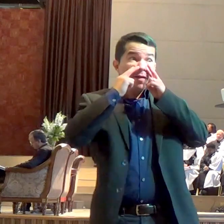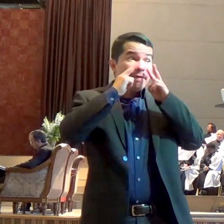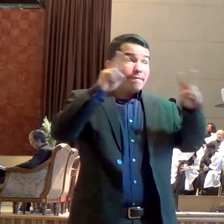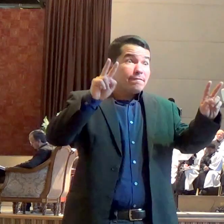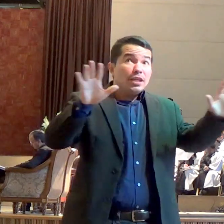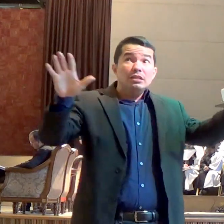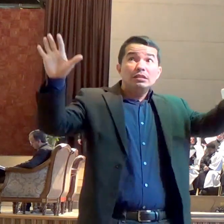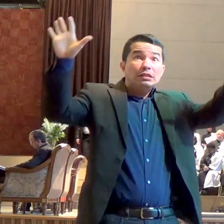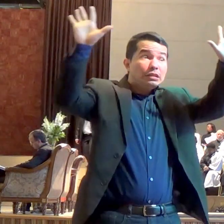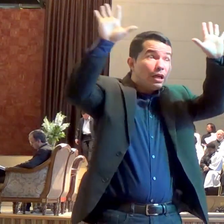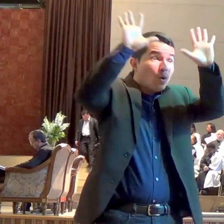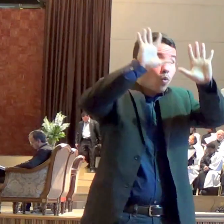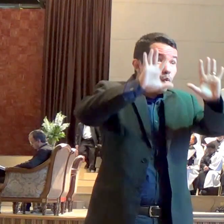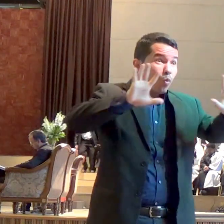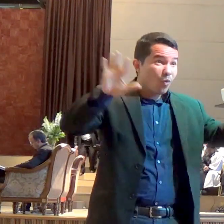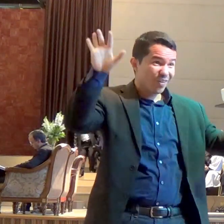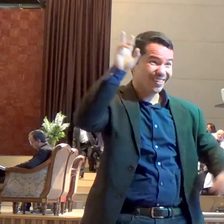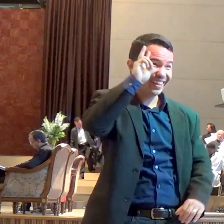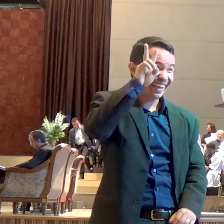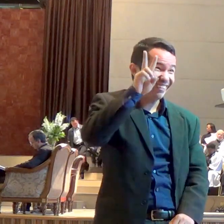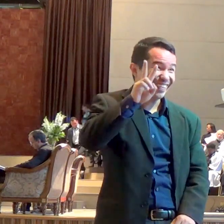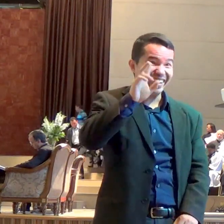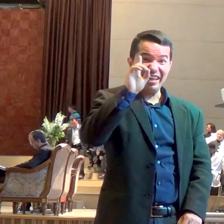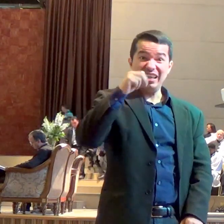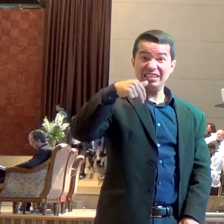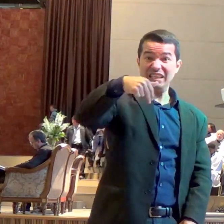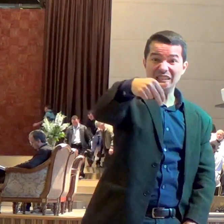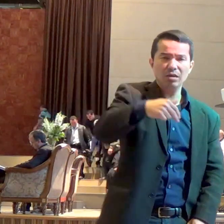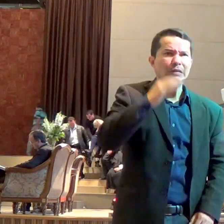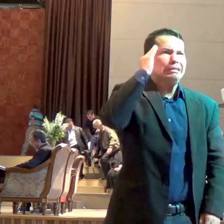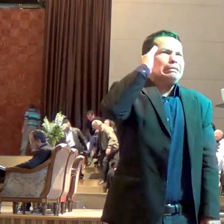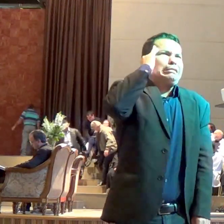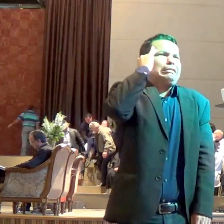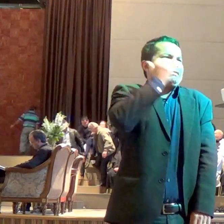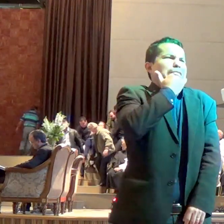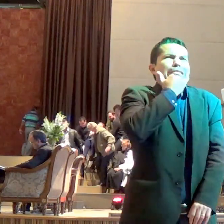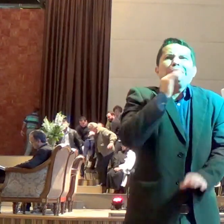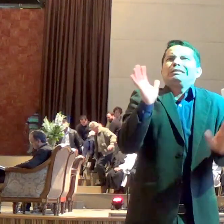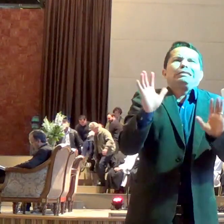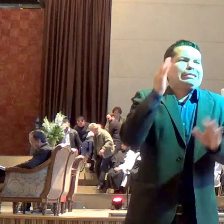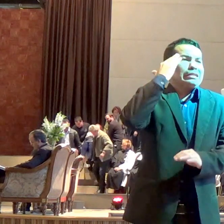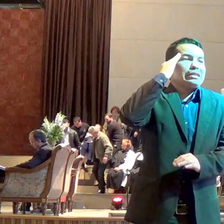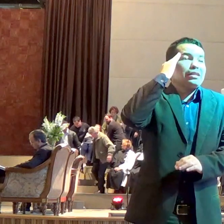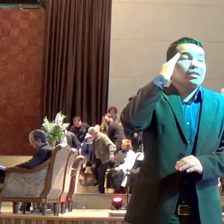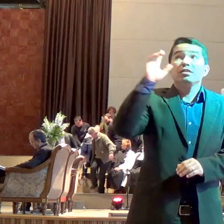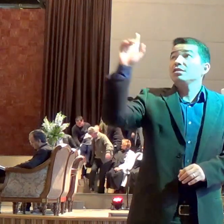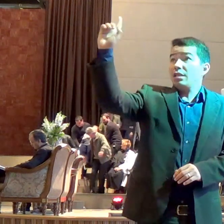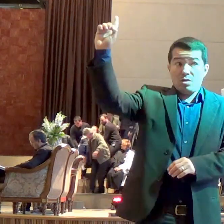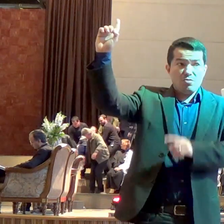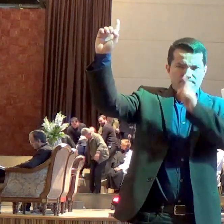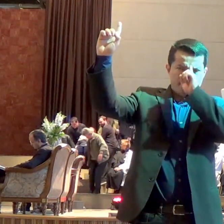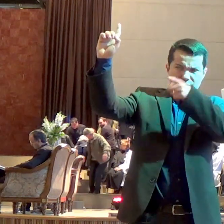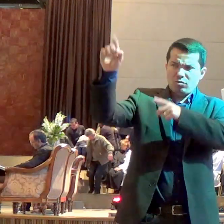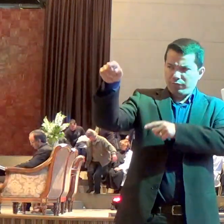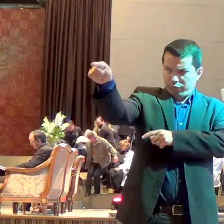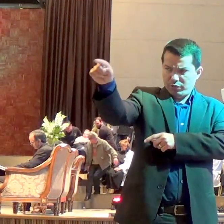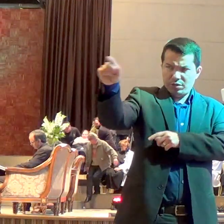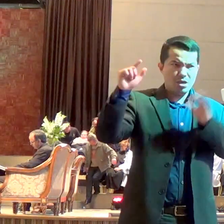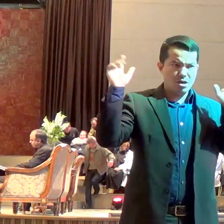anjo para explicar para Daniel o sentido da visão. E então, como mensageiro de